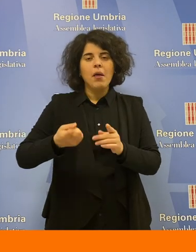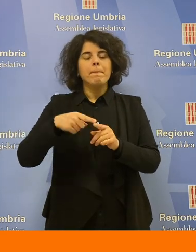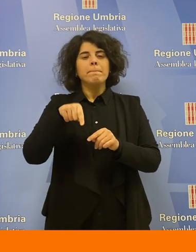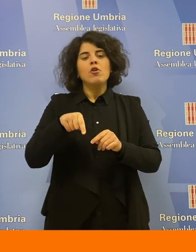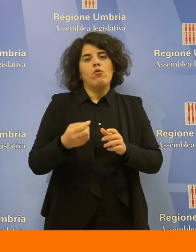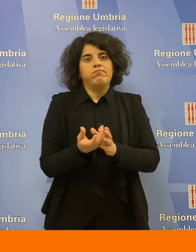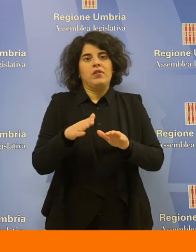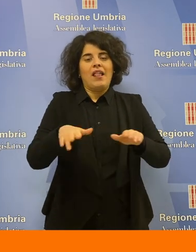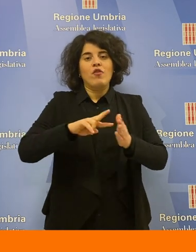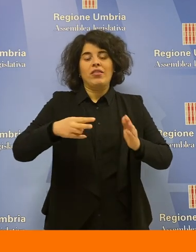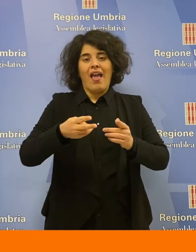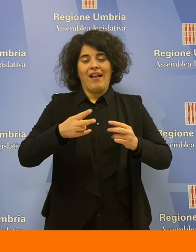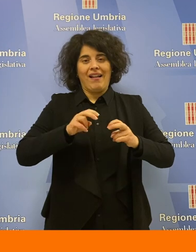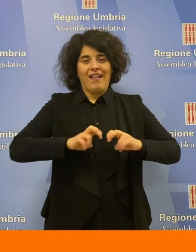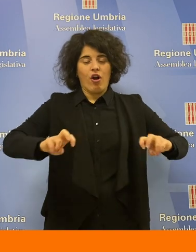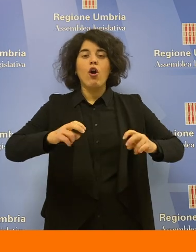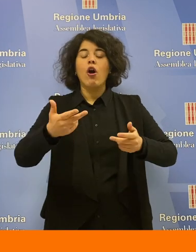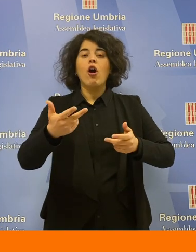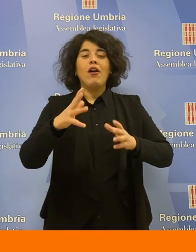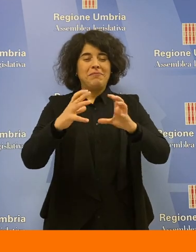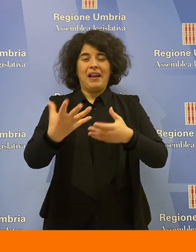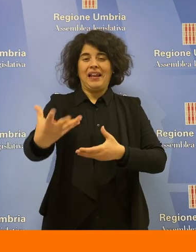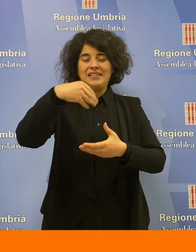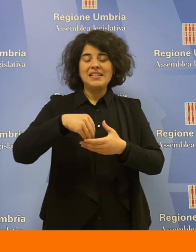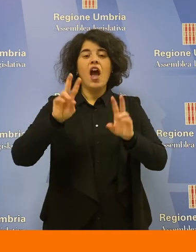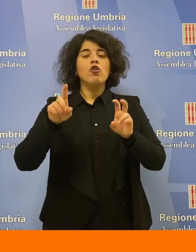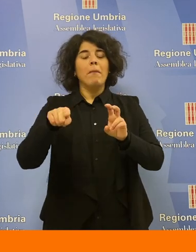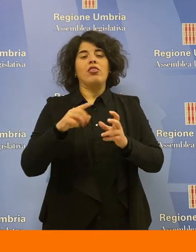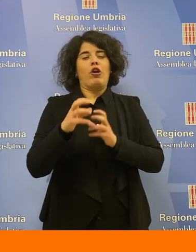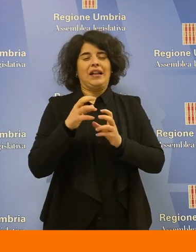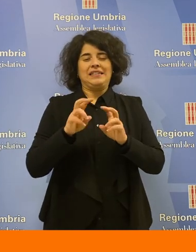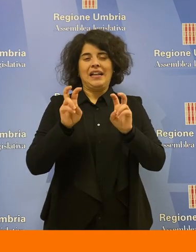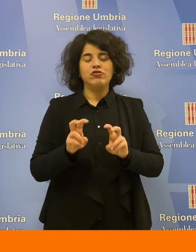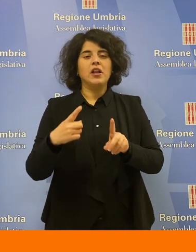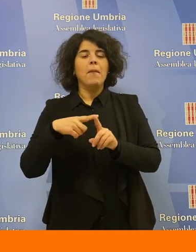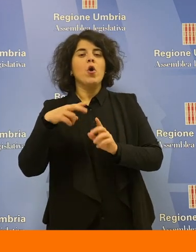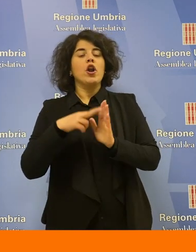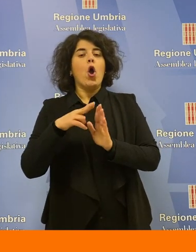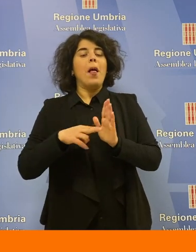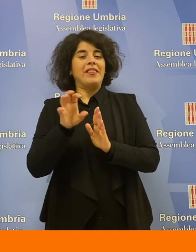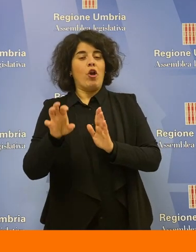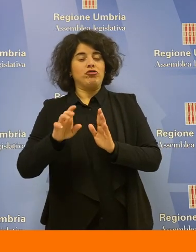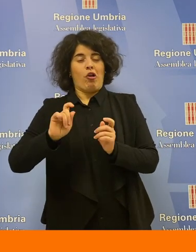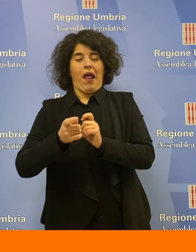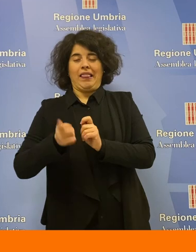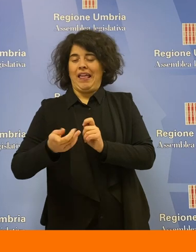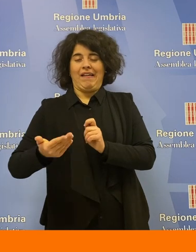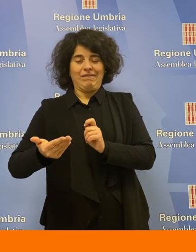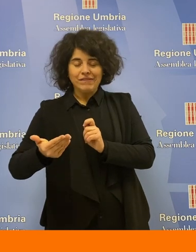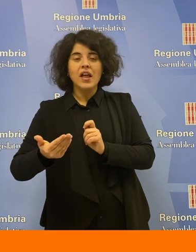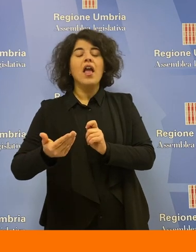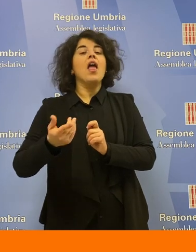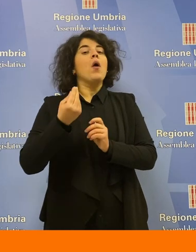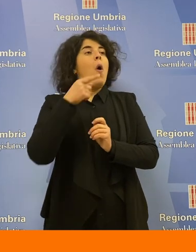decreti ministeriali, a dare seguito al lavoro del tavolo tecnico per coinvolgere le imprese sulle problematiche della crisi energetica, a